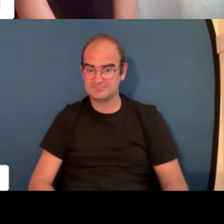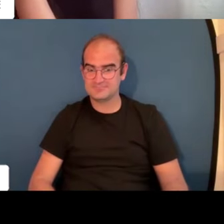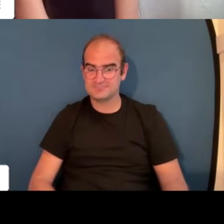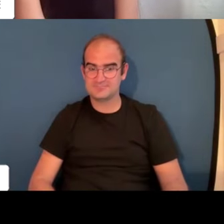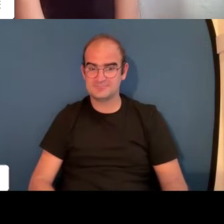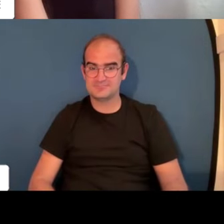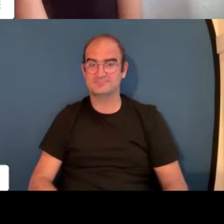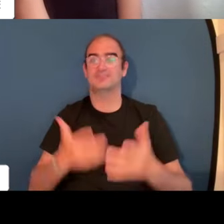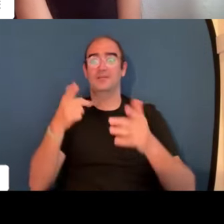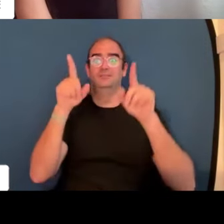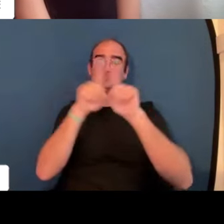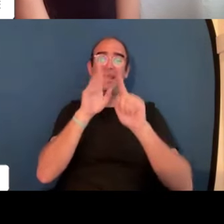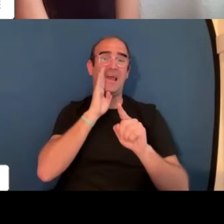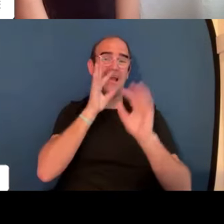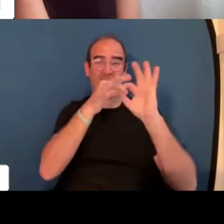Efectivamente.